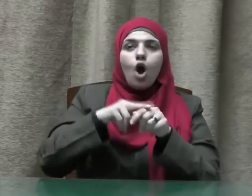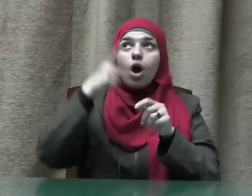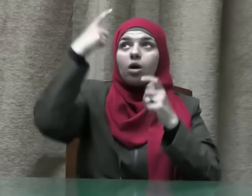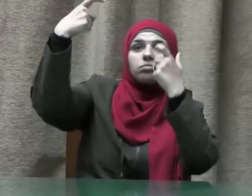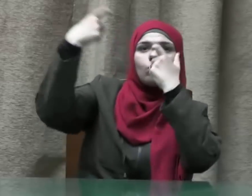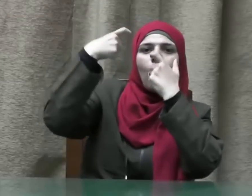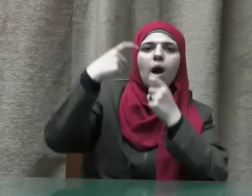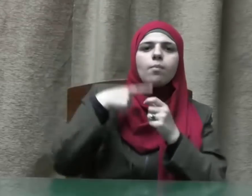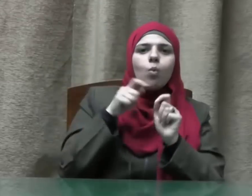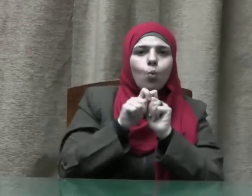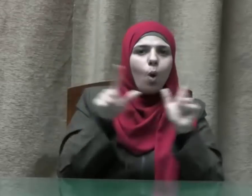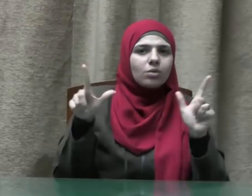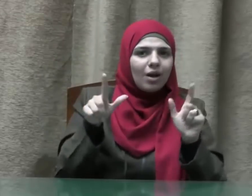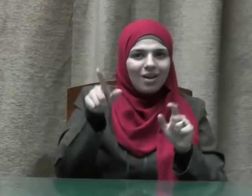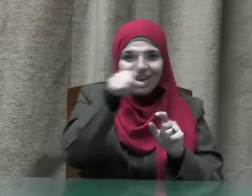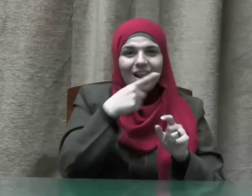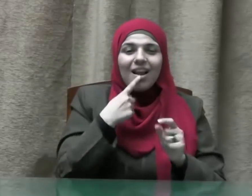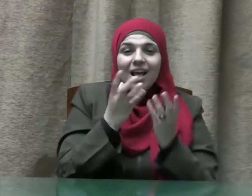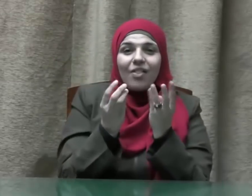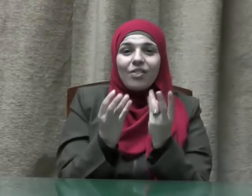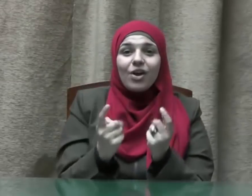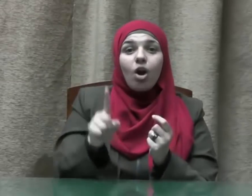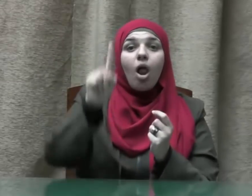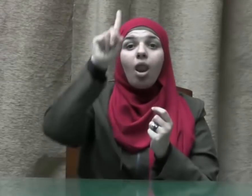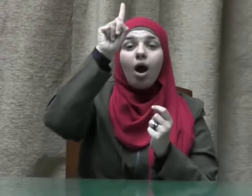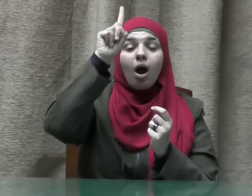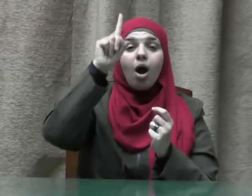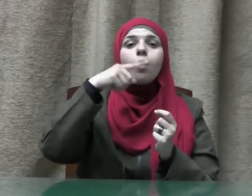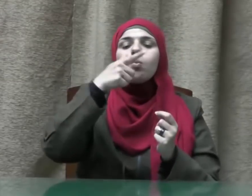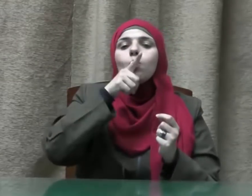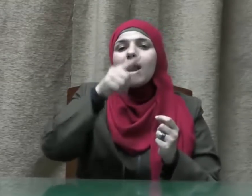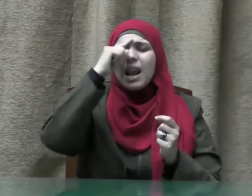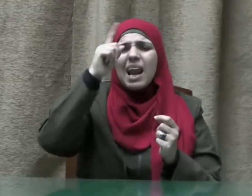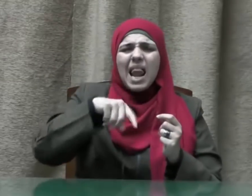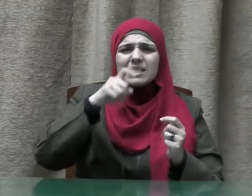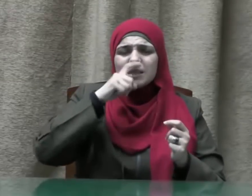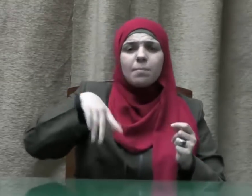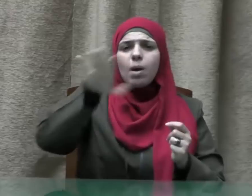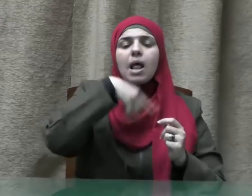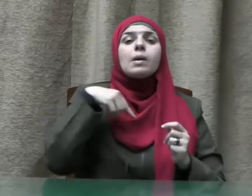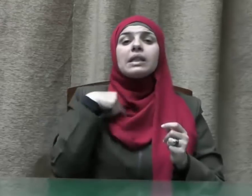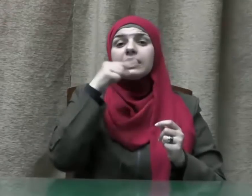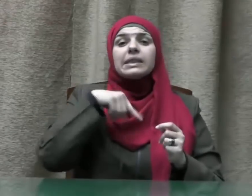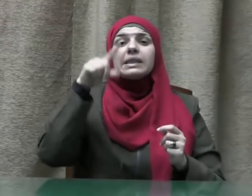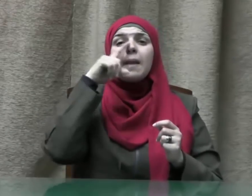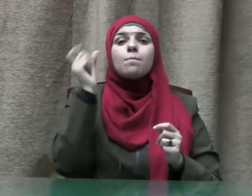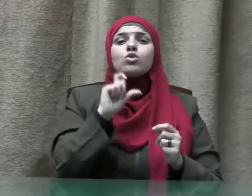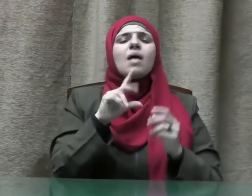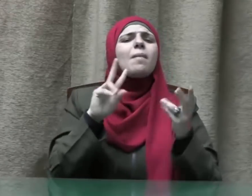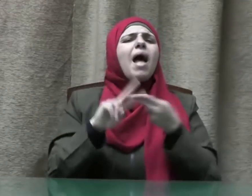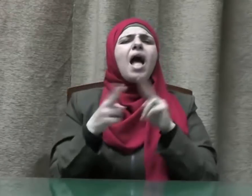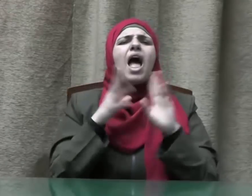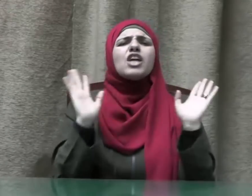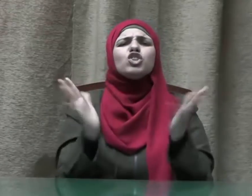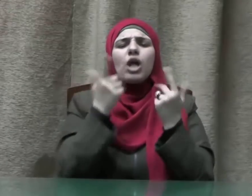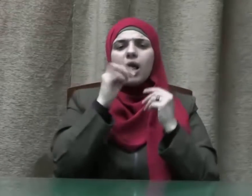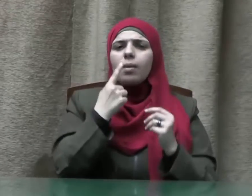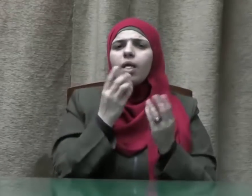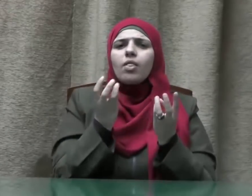فذكر الله يلتزمه المسلم في كل حال ويكون باللسان